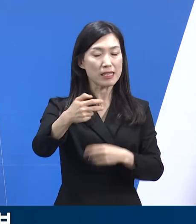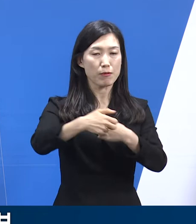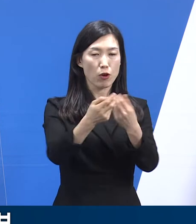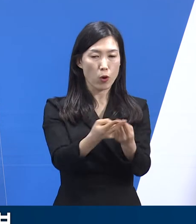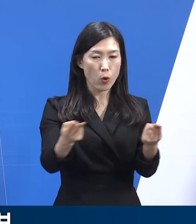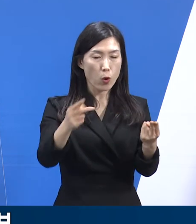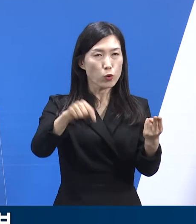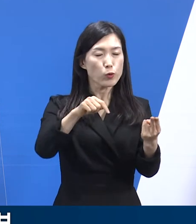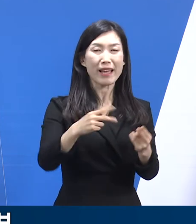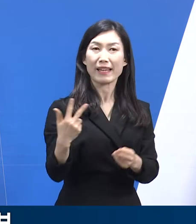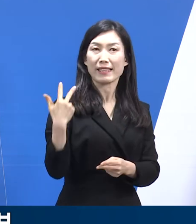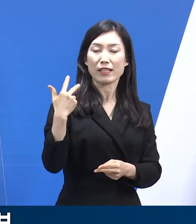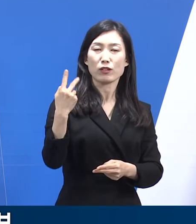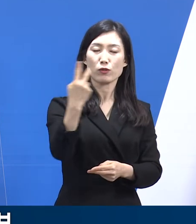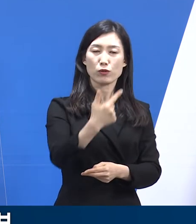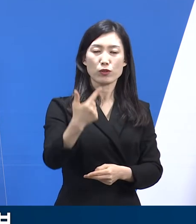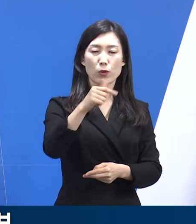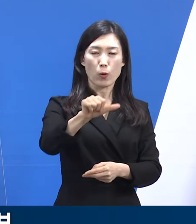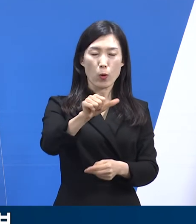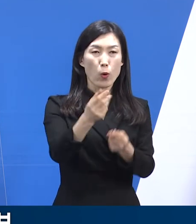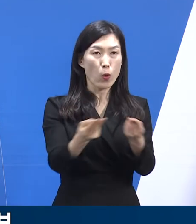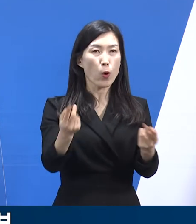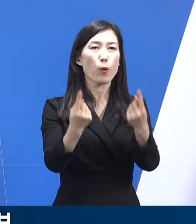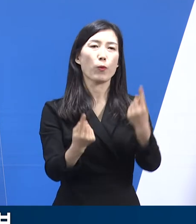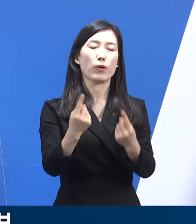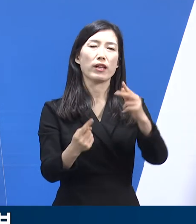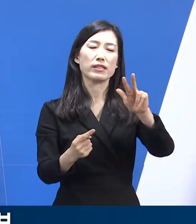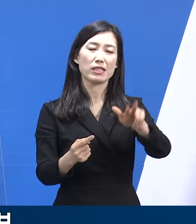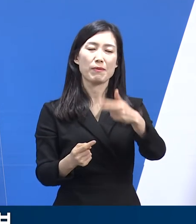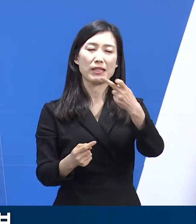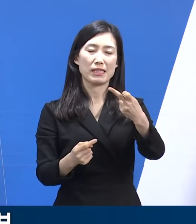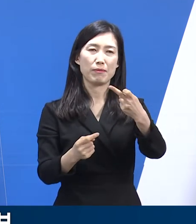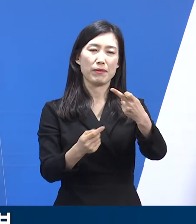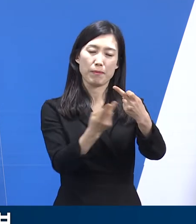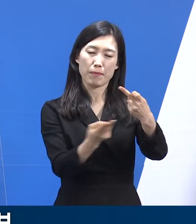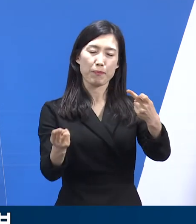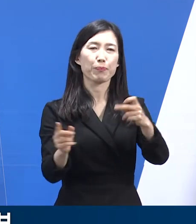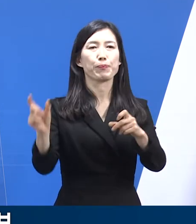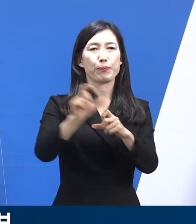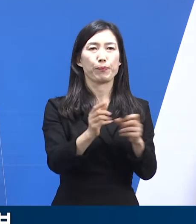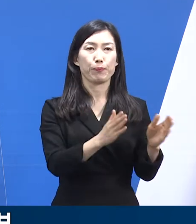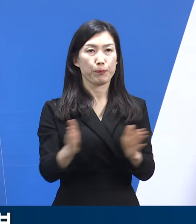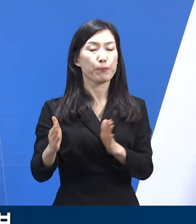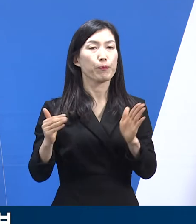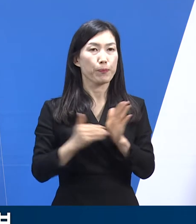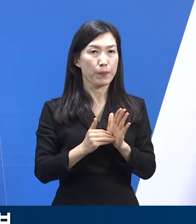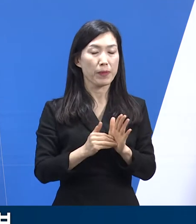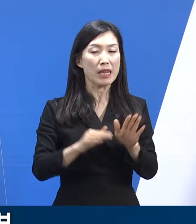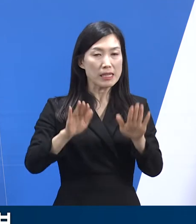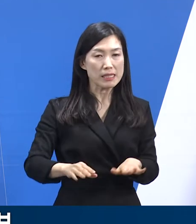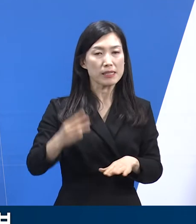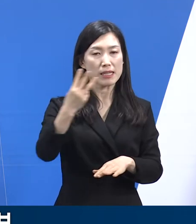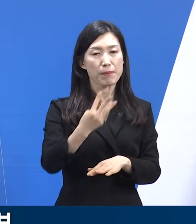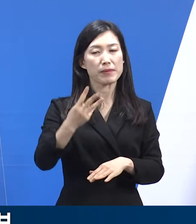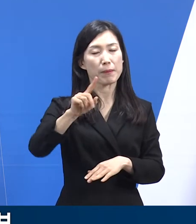지난주 6,500병상보다 712병상을 추가로 확보하였습니다. 현재 3